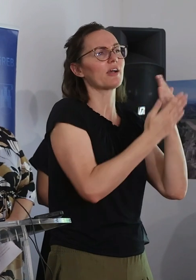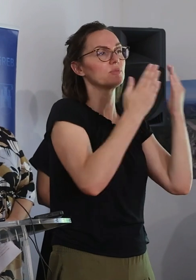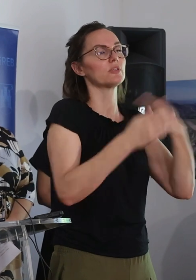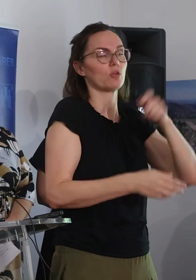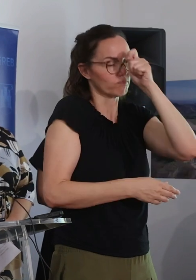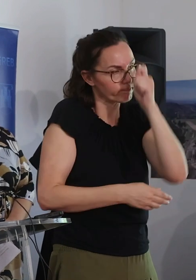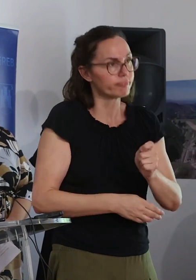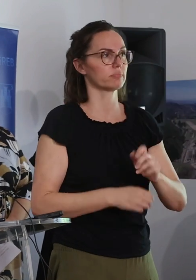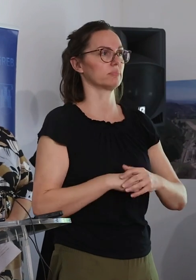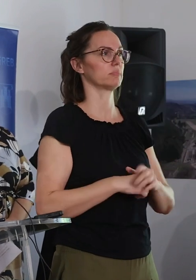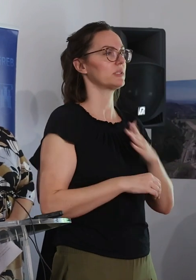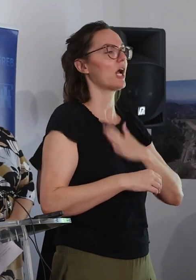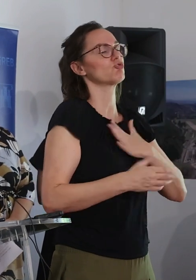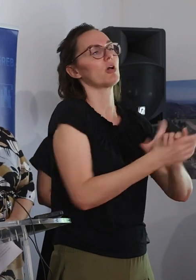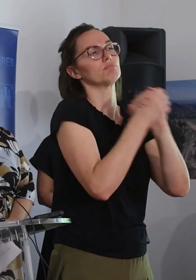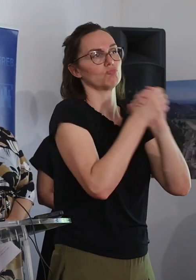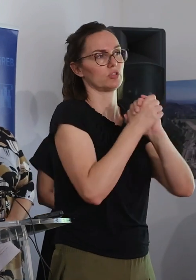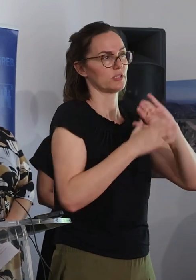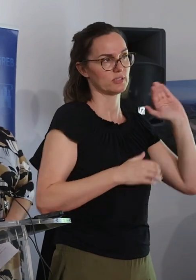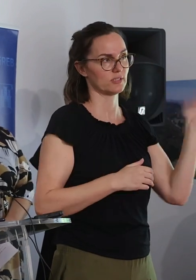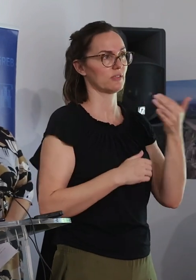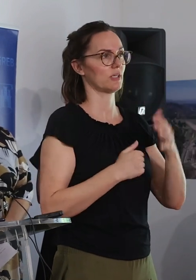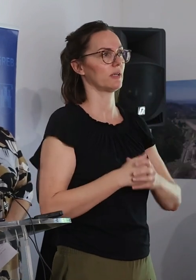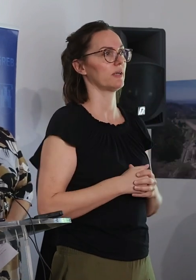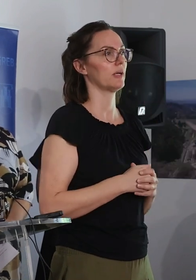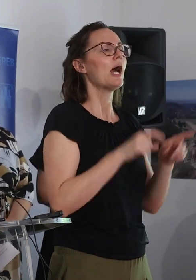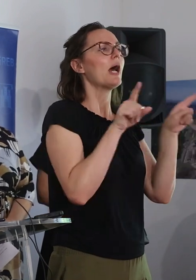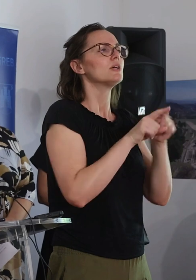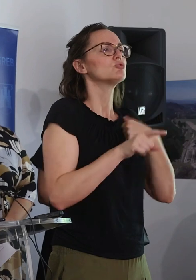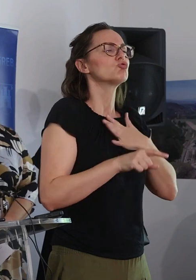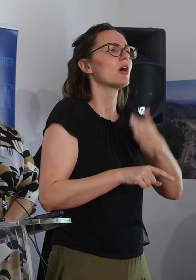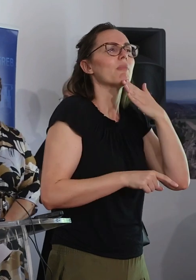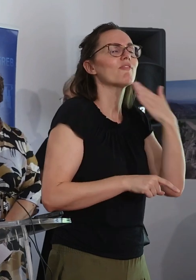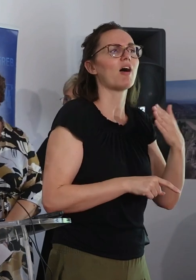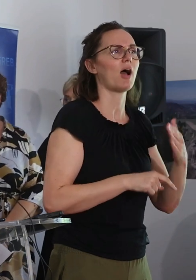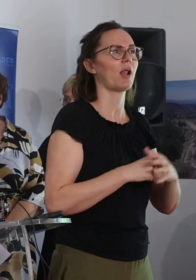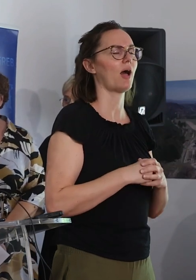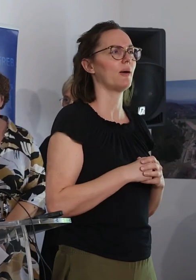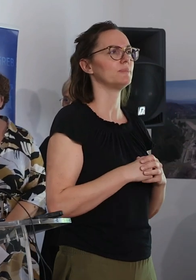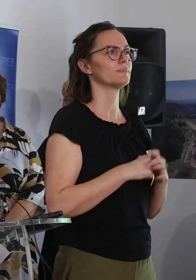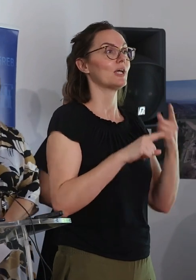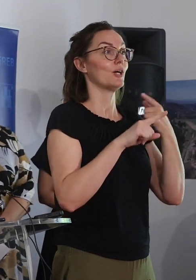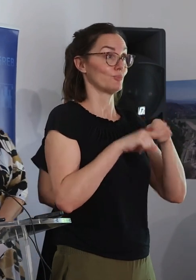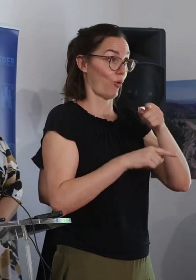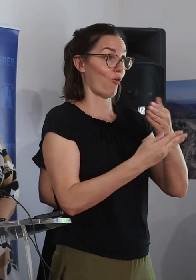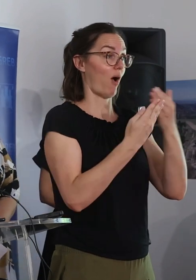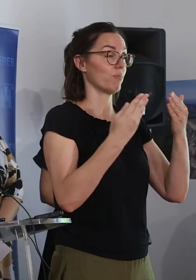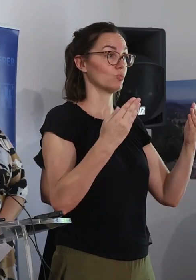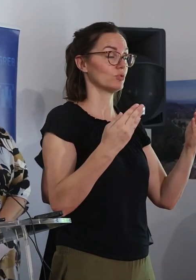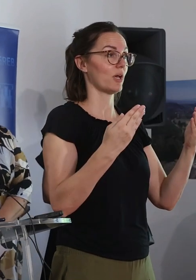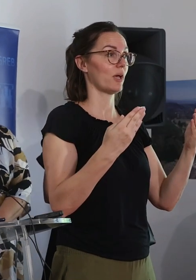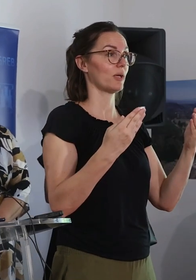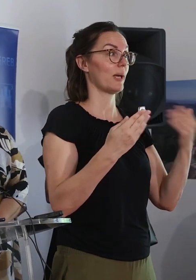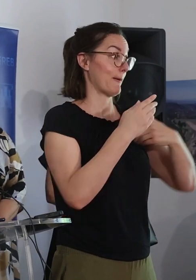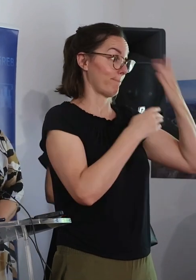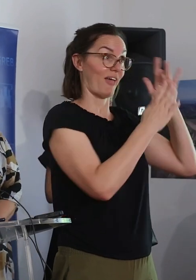svaka čast na tome i svima čestitam. I isto tako bih još jednom zahvalio što Arheološkom muzeju, što